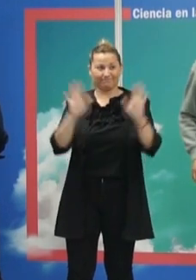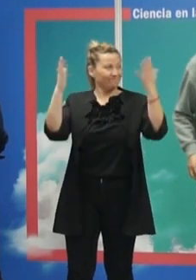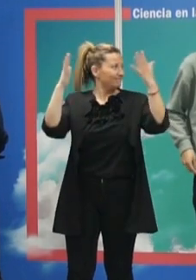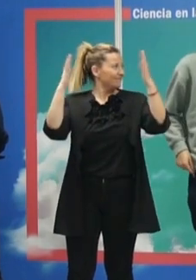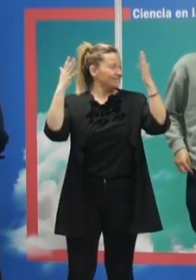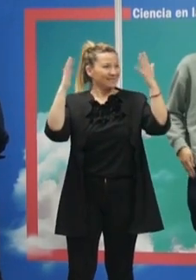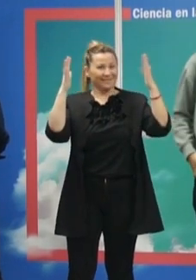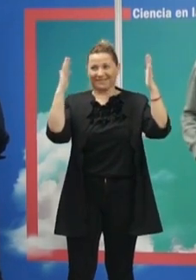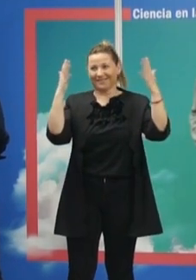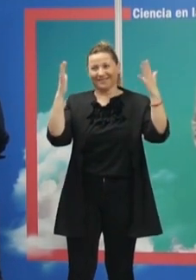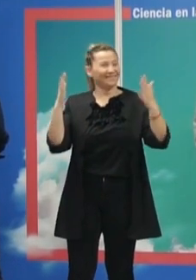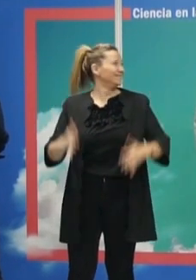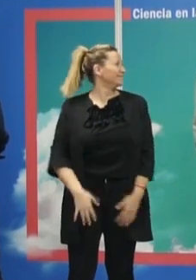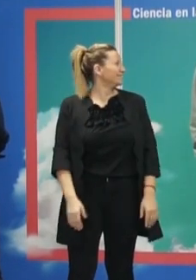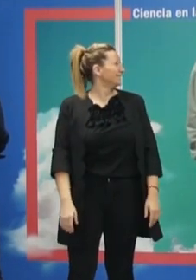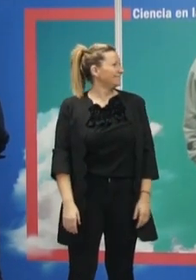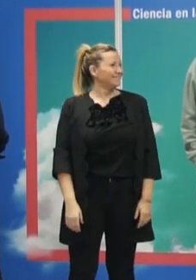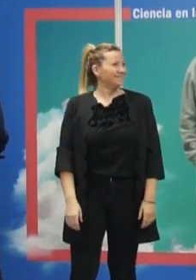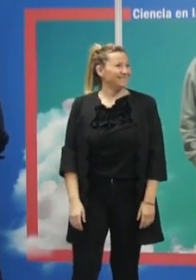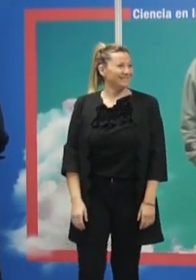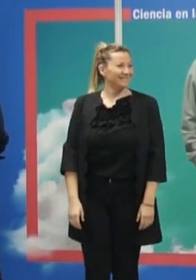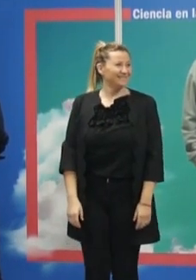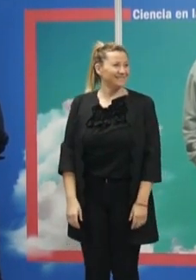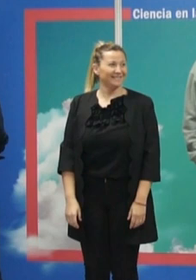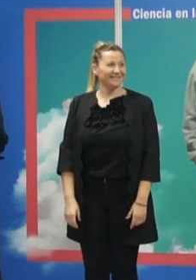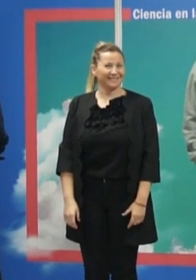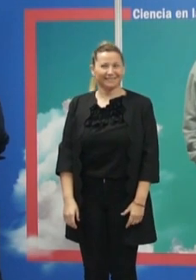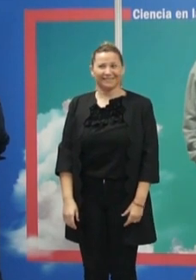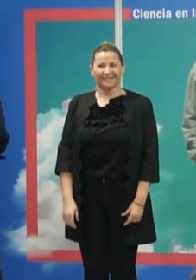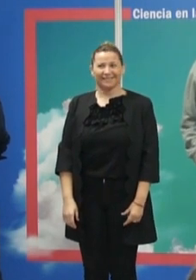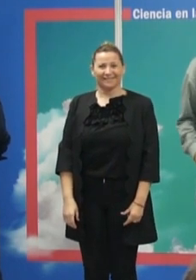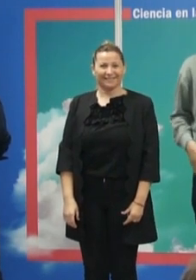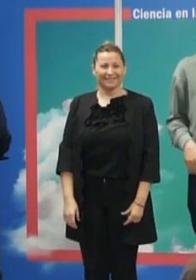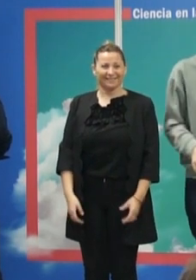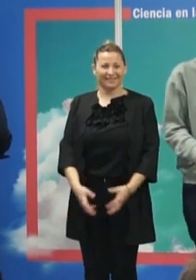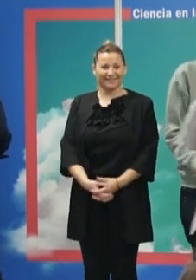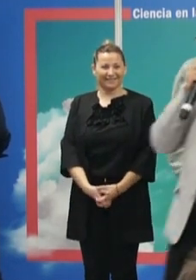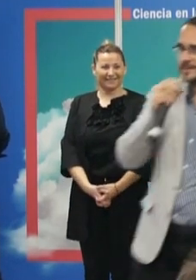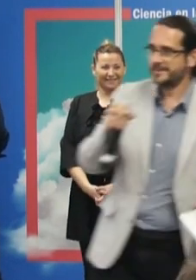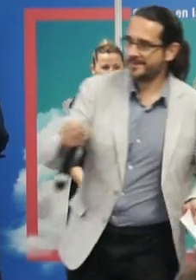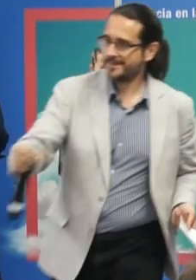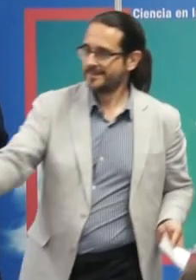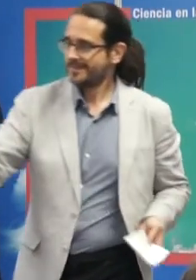Mejor la profesional me viene la chica que me está poniendo hoy que nada me acuerdo.